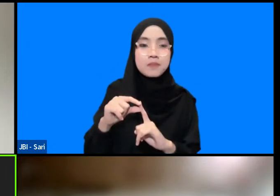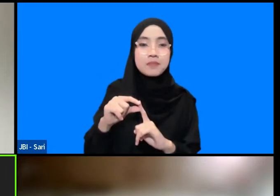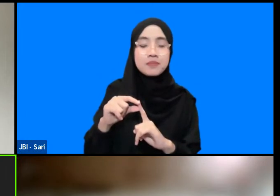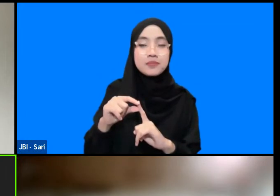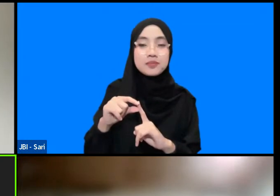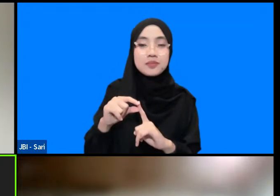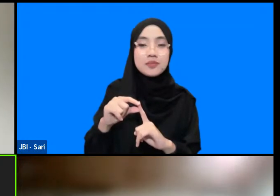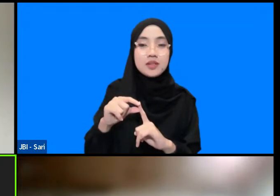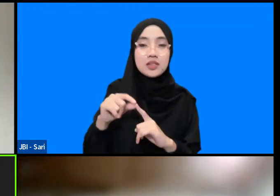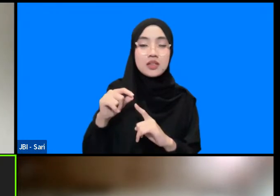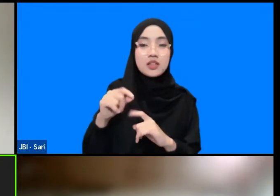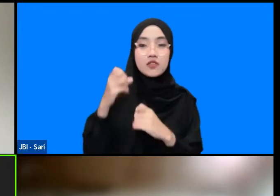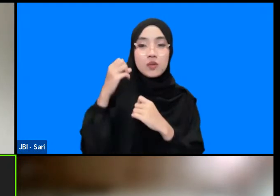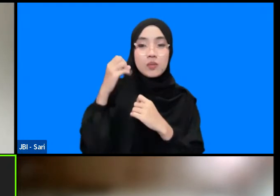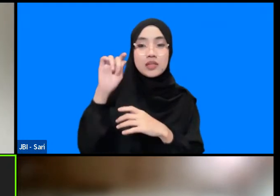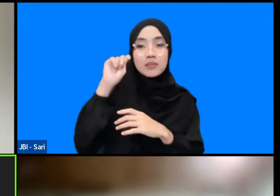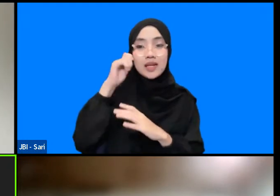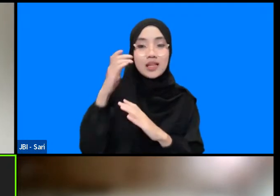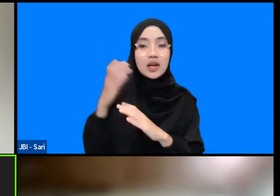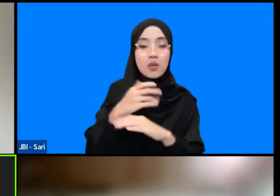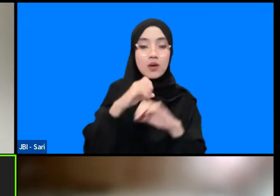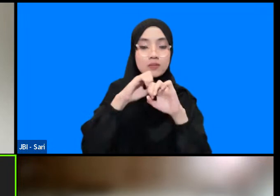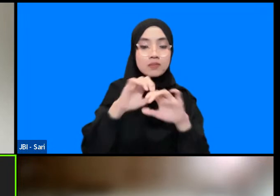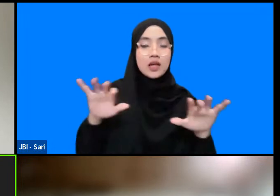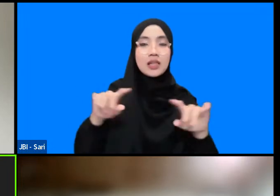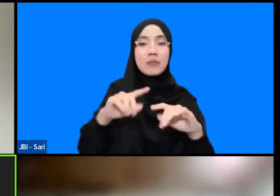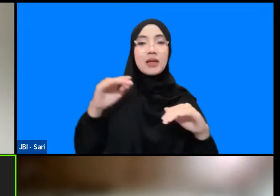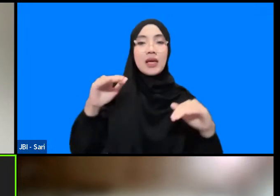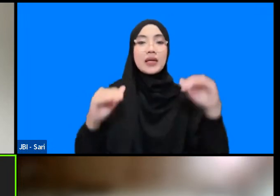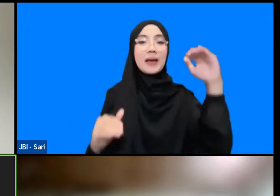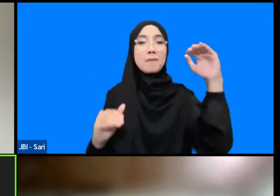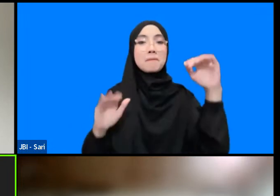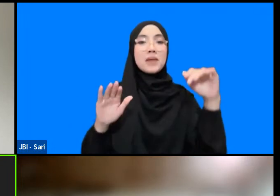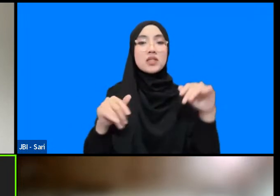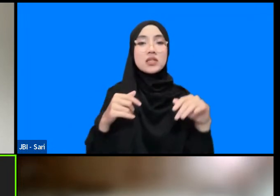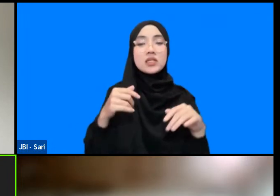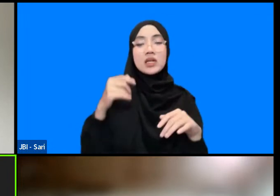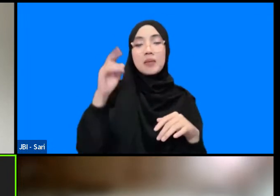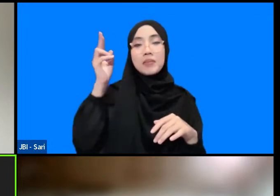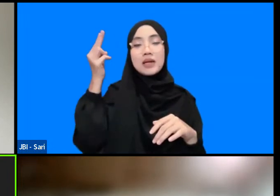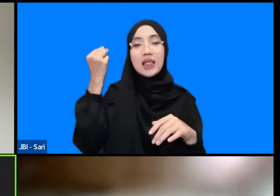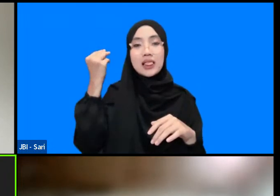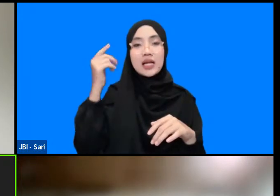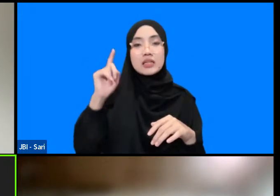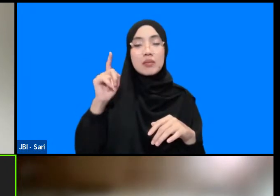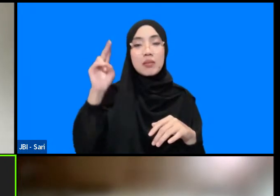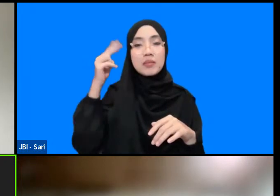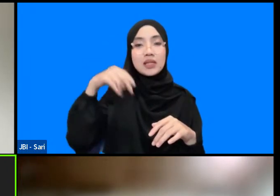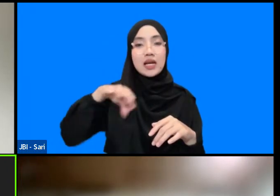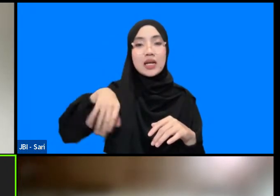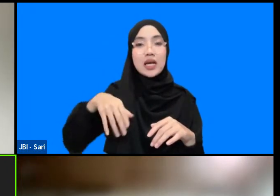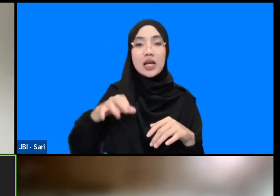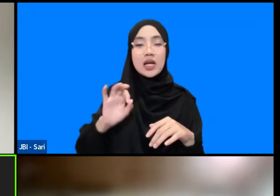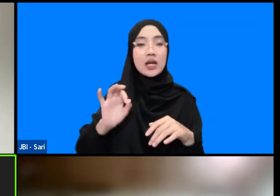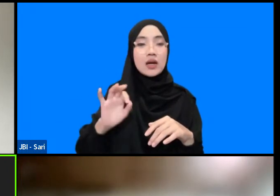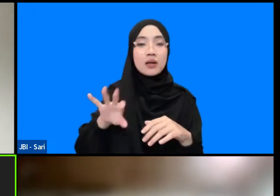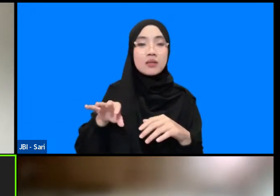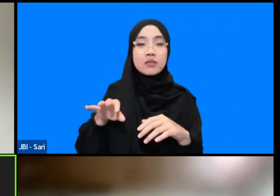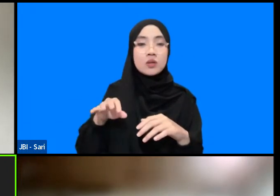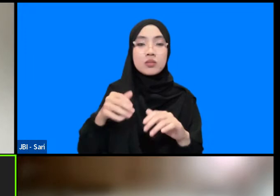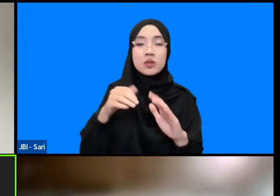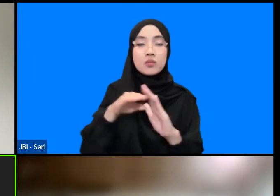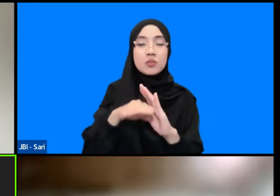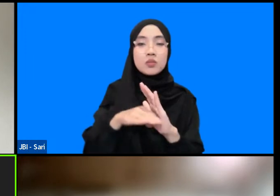pemberian peringatan dini tapi ada gap dengan pemerintah yang mungkin belum cun-in pemerintah daerah yang belum cun-in dengan SOP